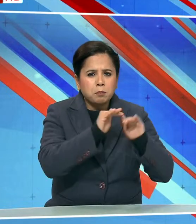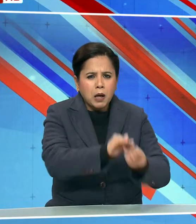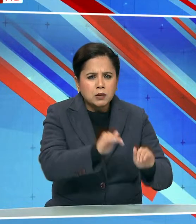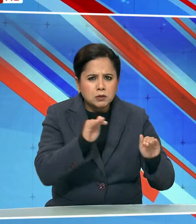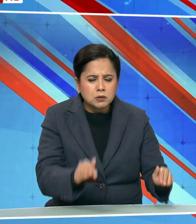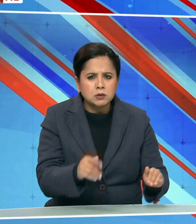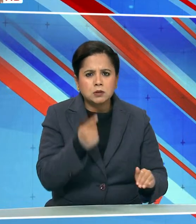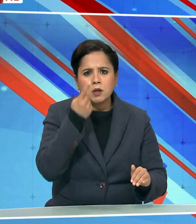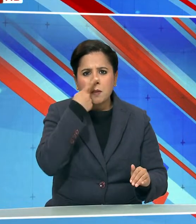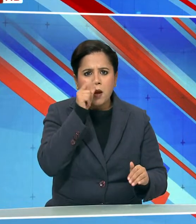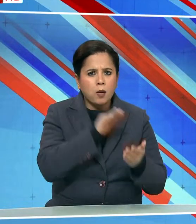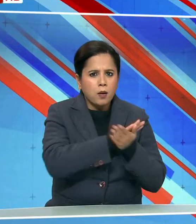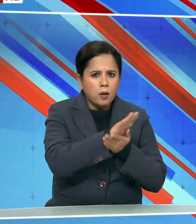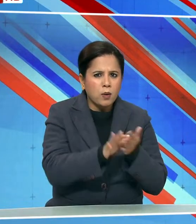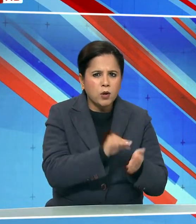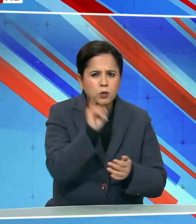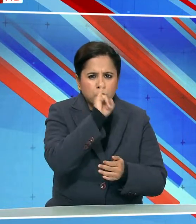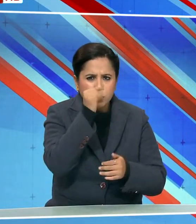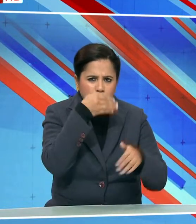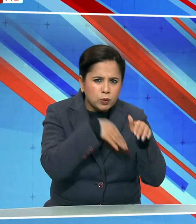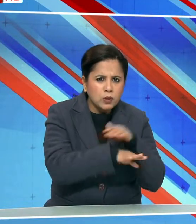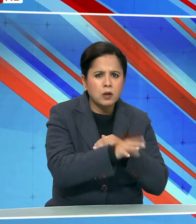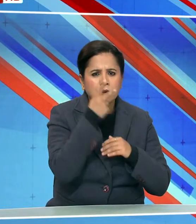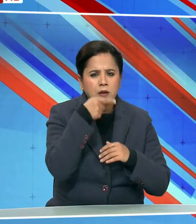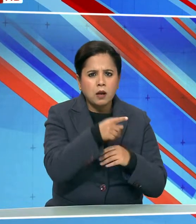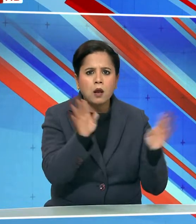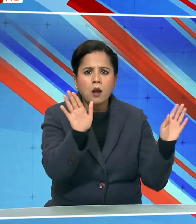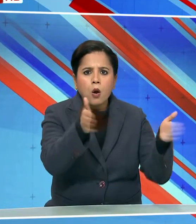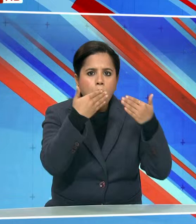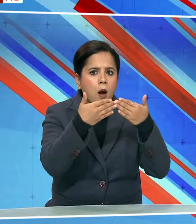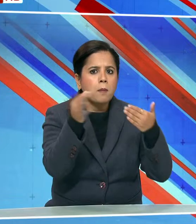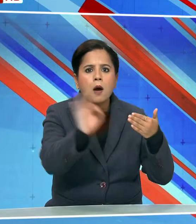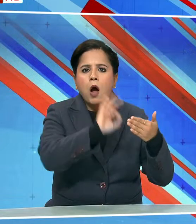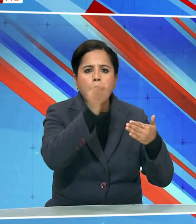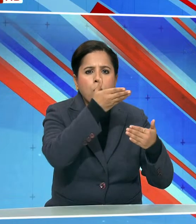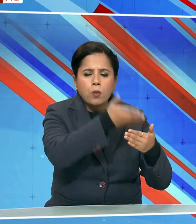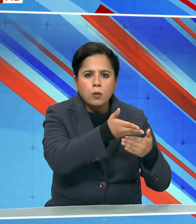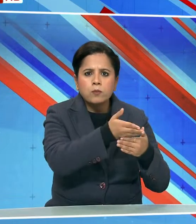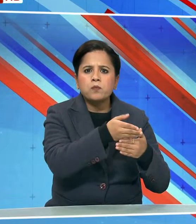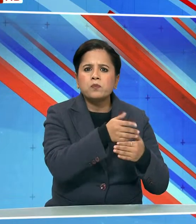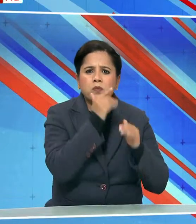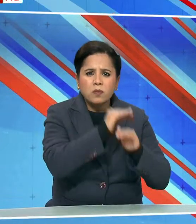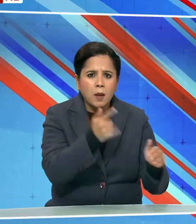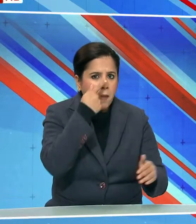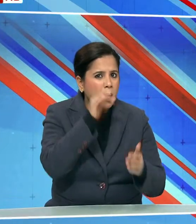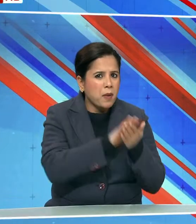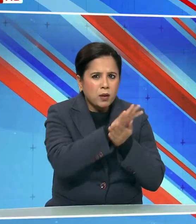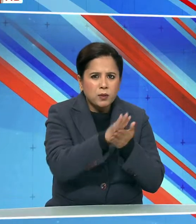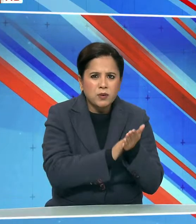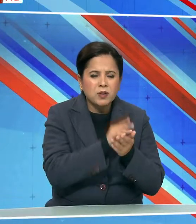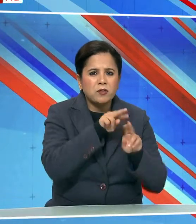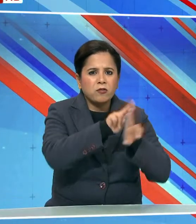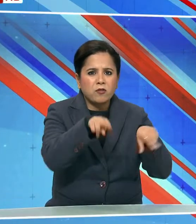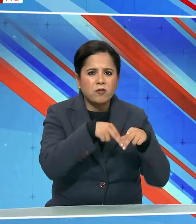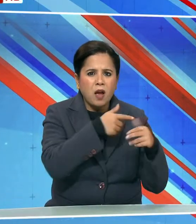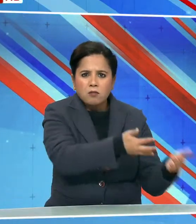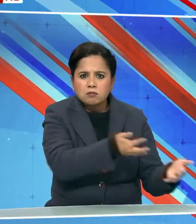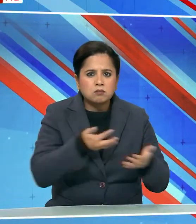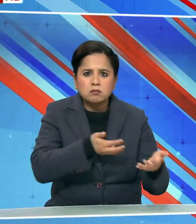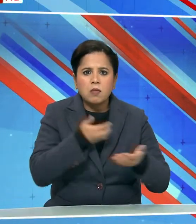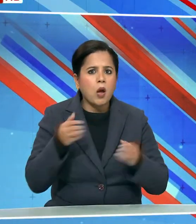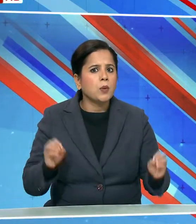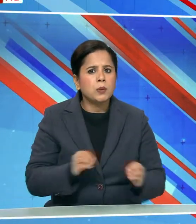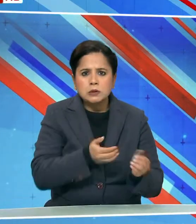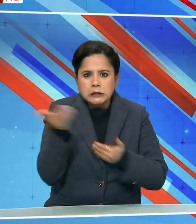और अनात लड़कियों के बातरूम में डर्वाजे नहीं लगाए गए थे अनात बच्चीयों को परिवारों में गोड नहीं दिया